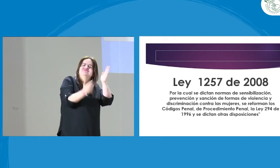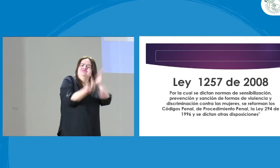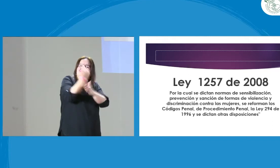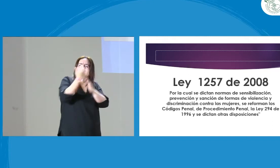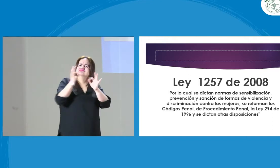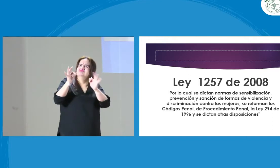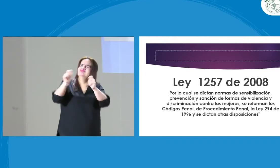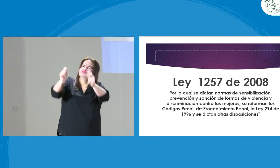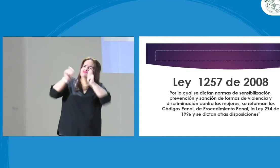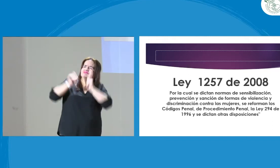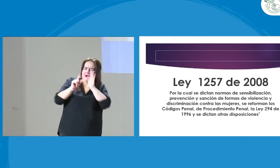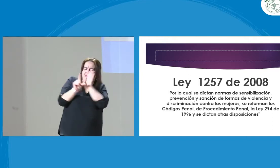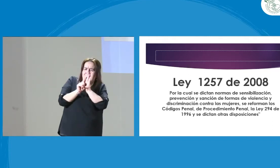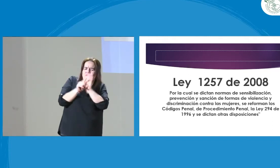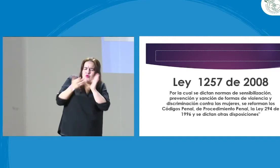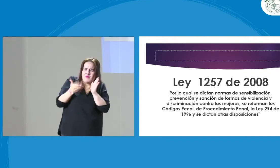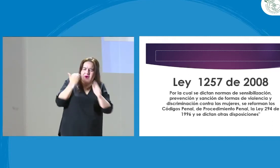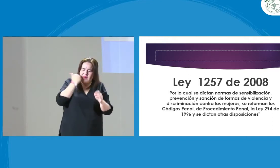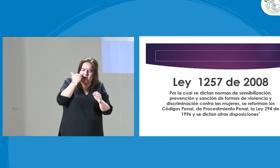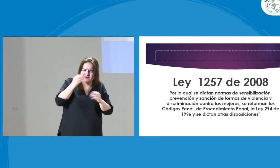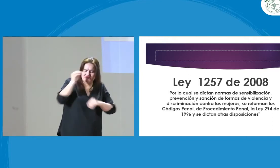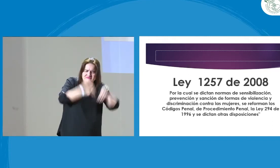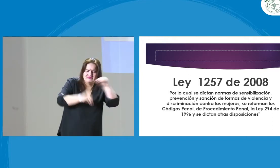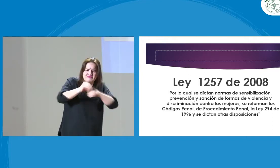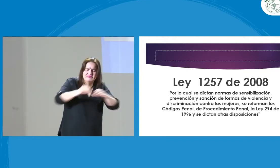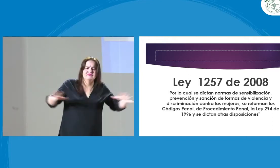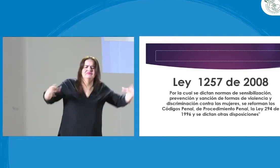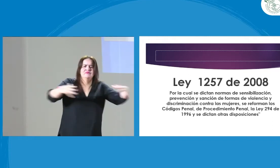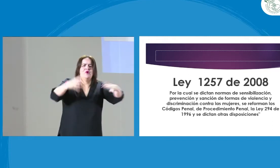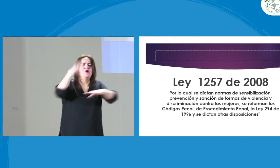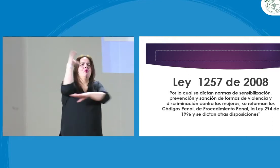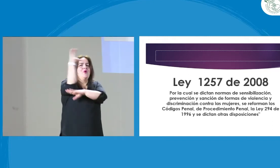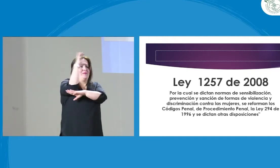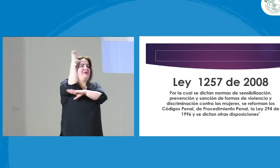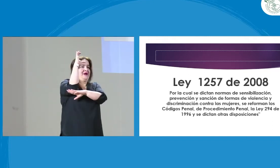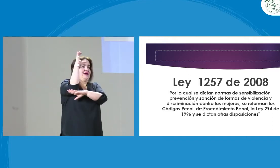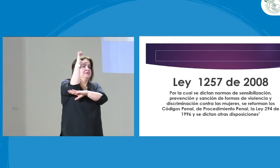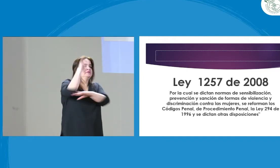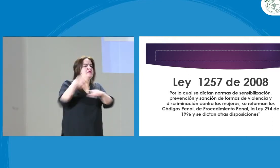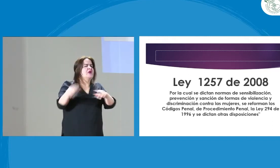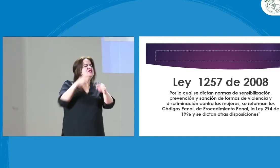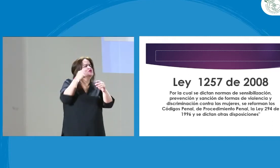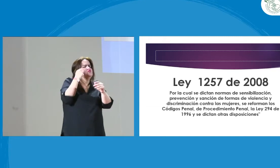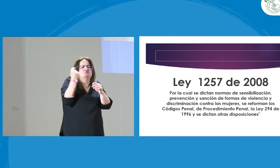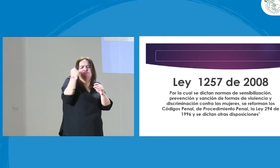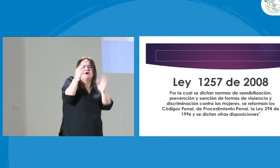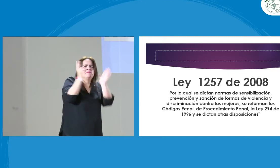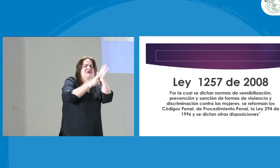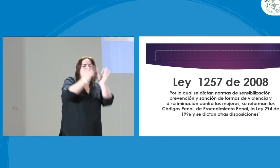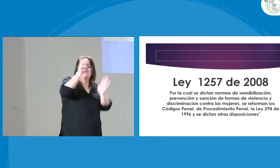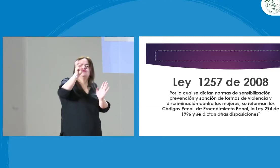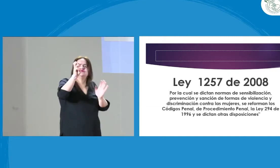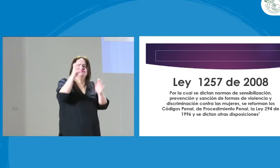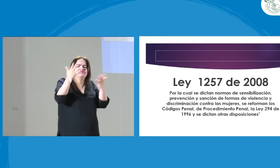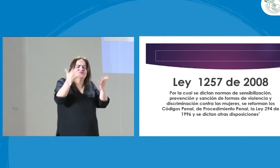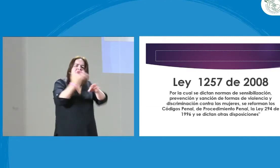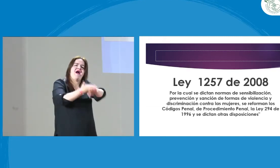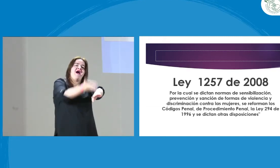y la sanción de formas de violencia. Entonces, aquí está la ley. Esto está pensado y diseñado para las mujeres en Colombia.